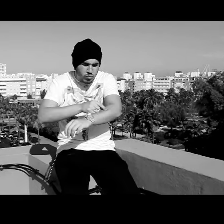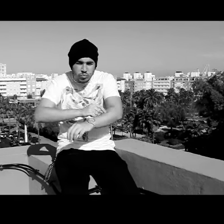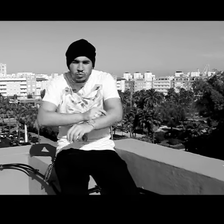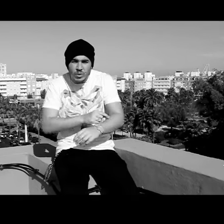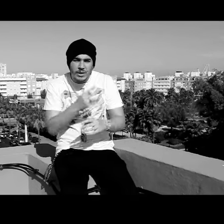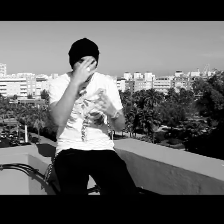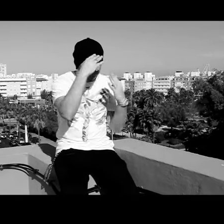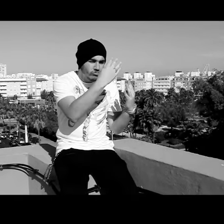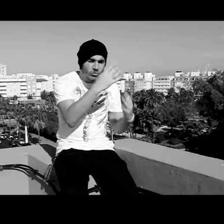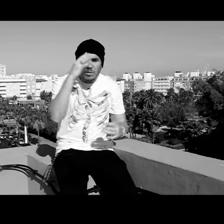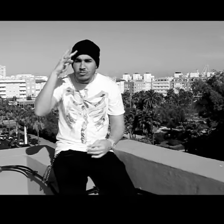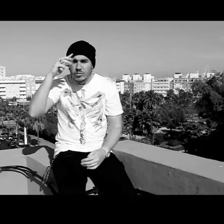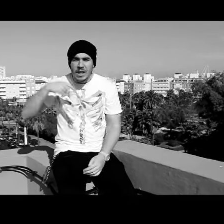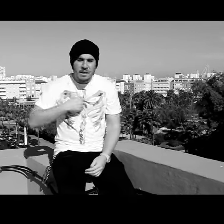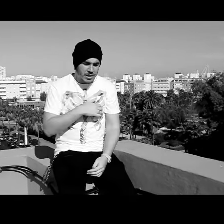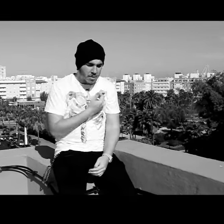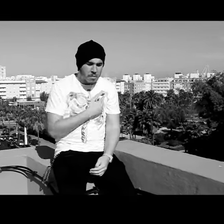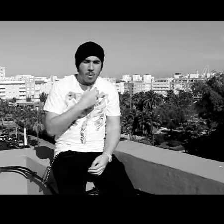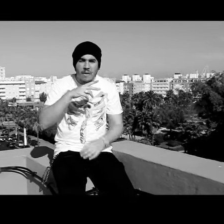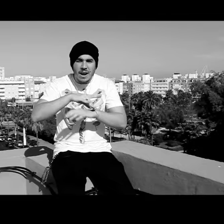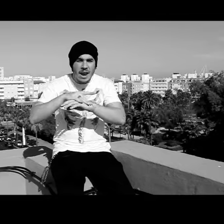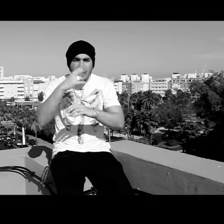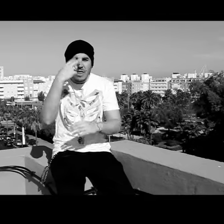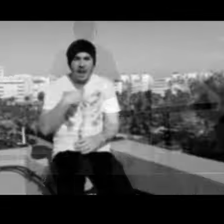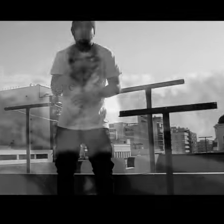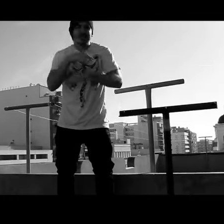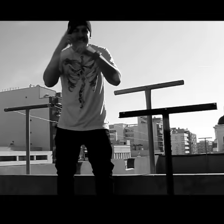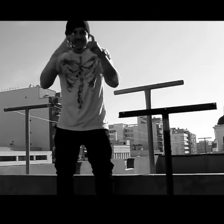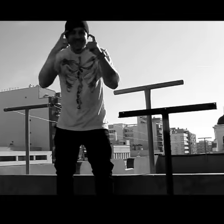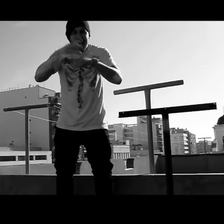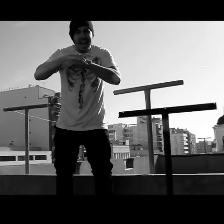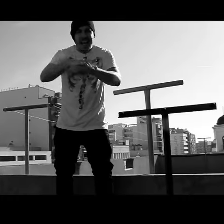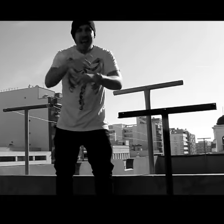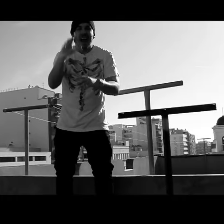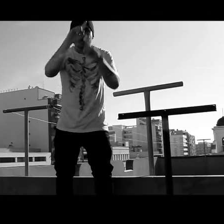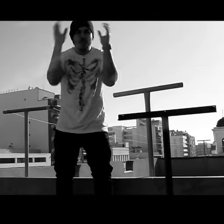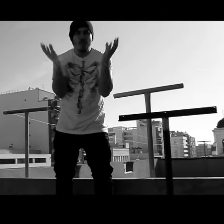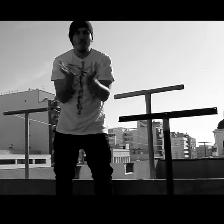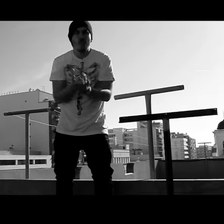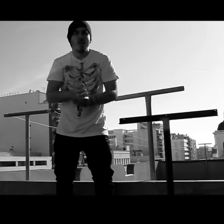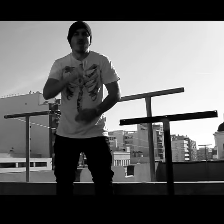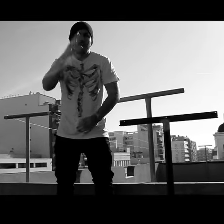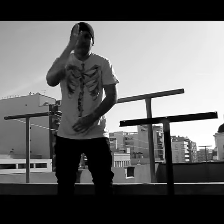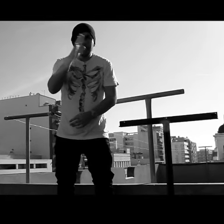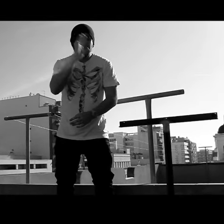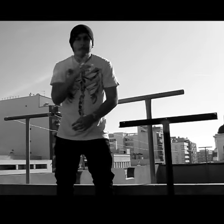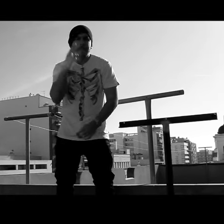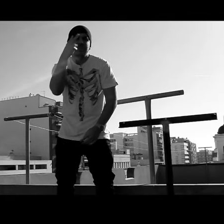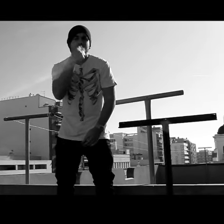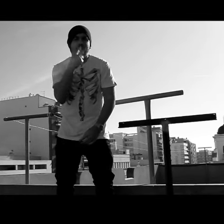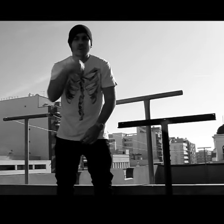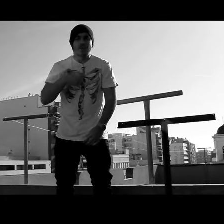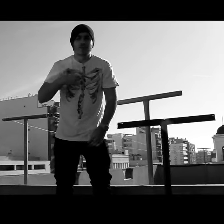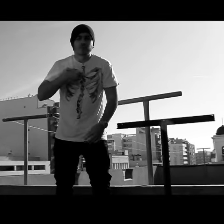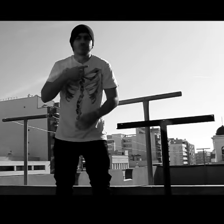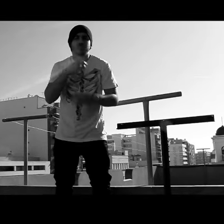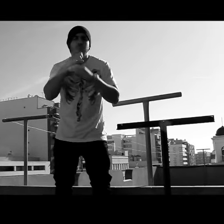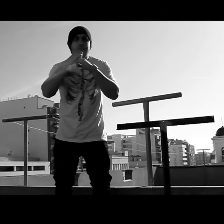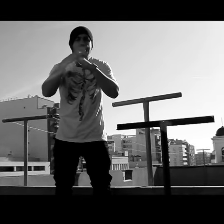cigarrillo Entre el honor y entre los sueños Es de este pobre lazareo que intenta guiar A este pobre ciego que es el mundo Pero se